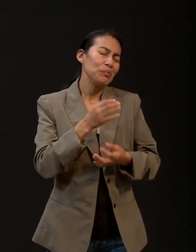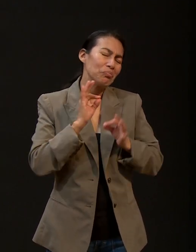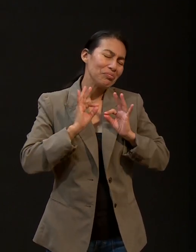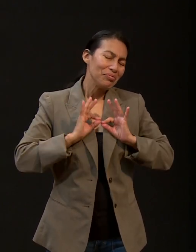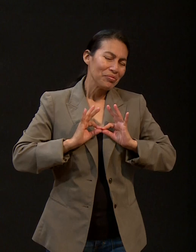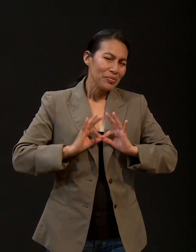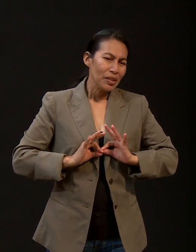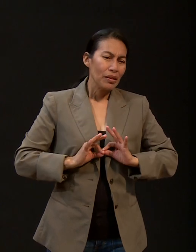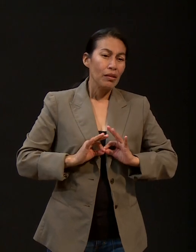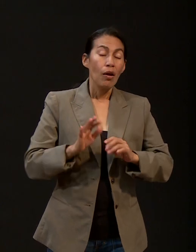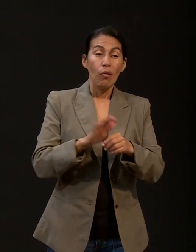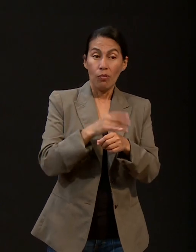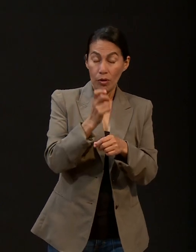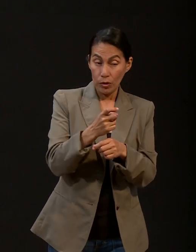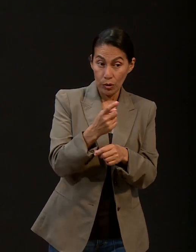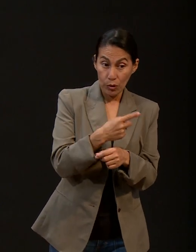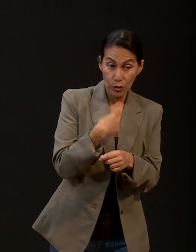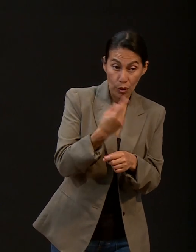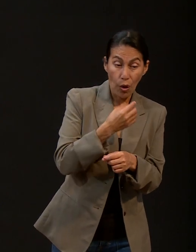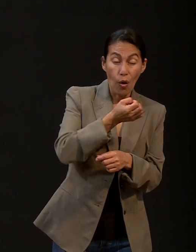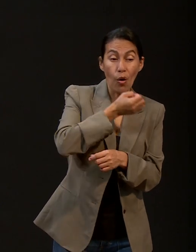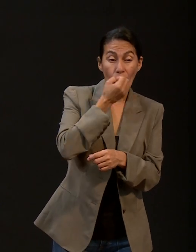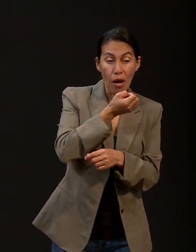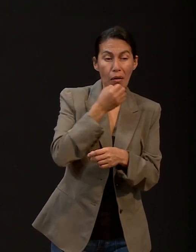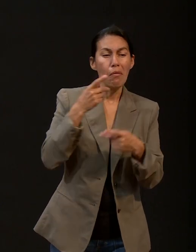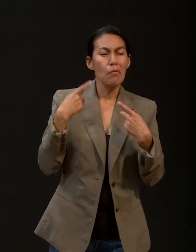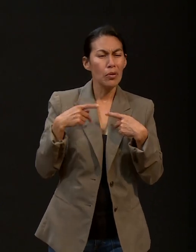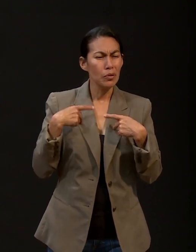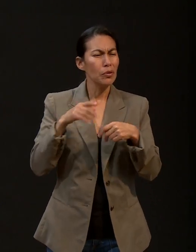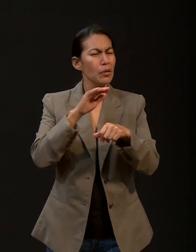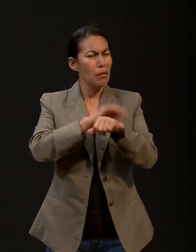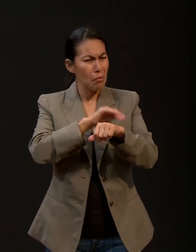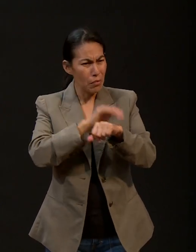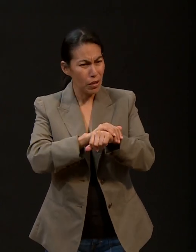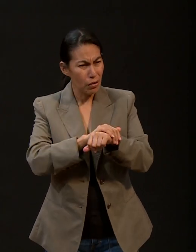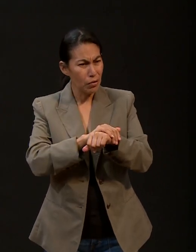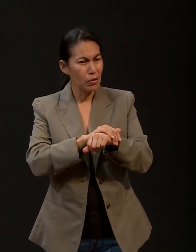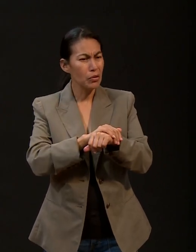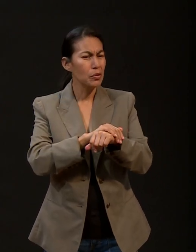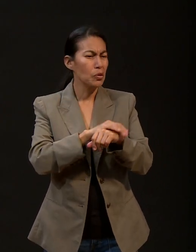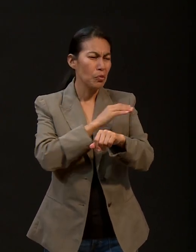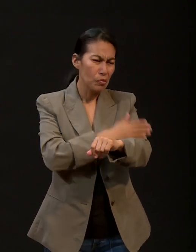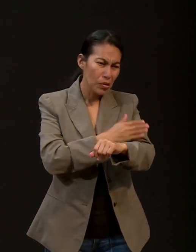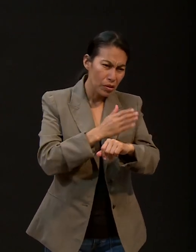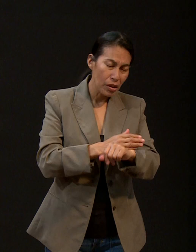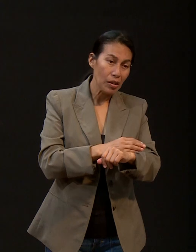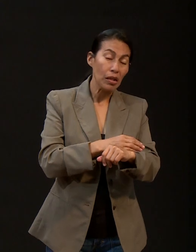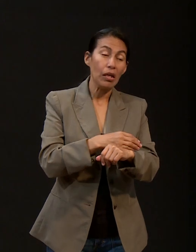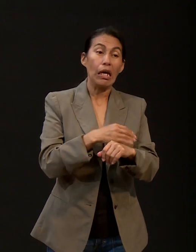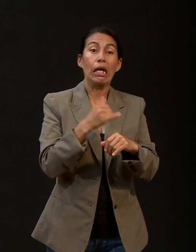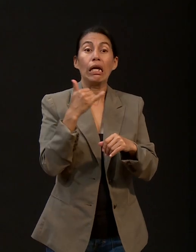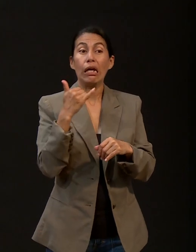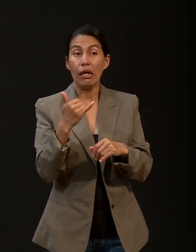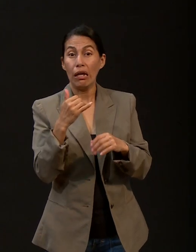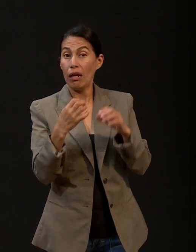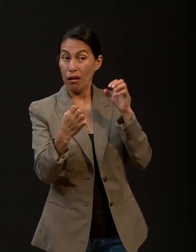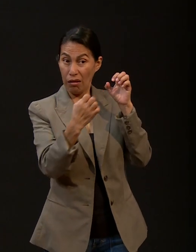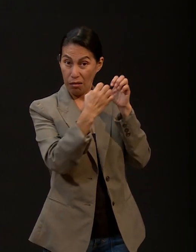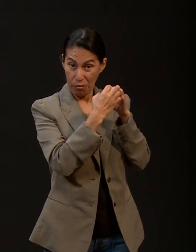por nuestros enemigos también. Inclusive. Exactamente, por todos, porque la oración tiene poder. Amén. Gracias,